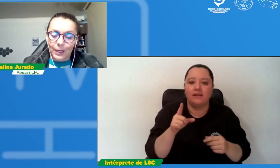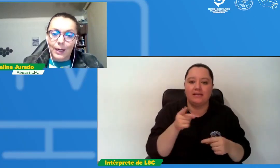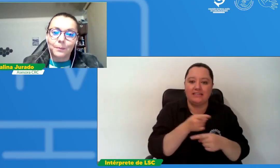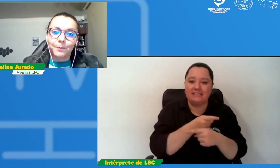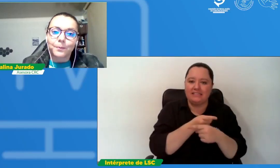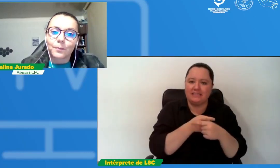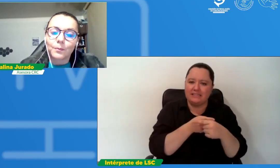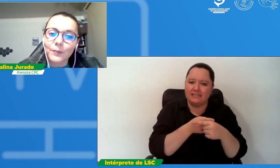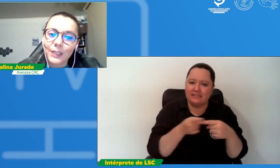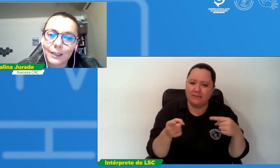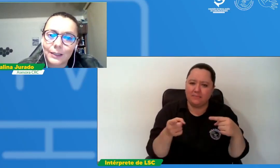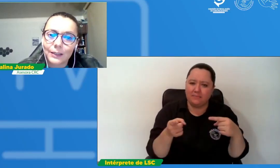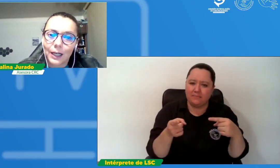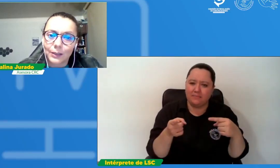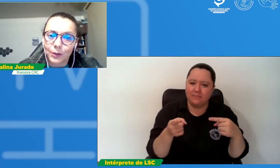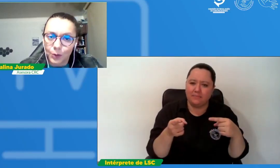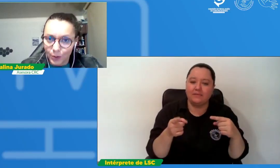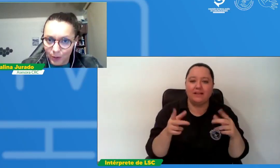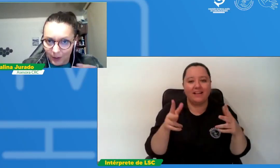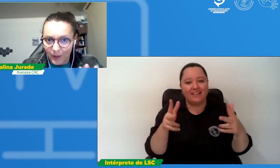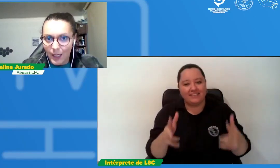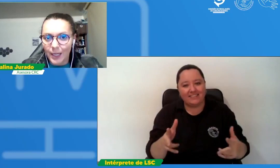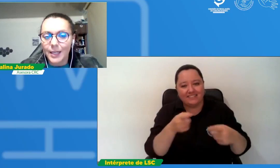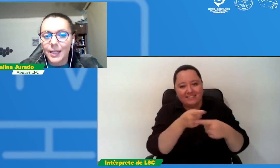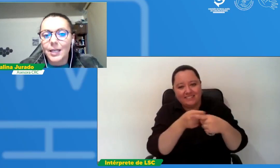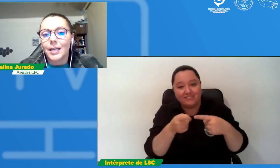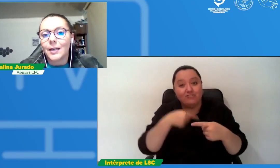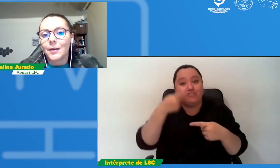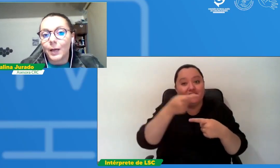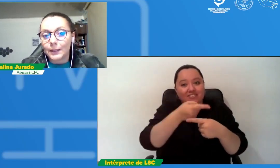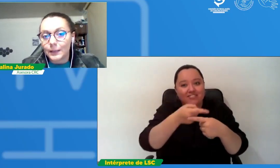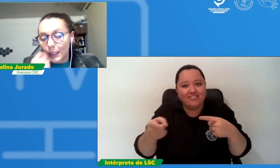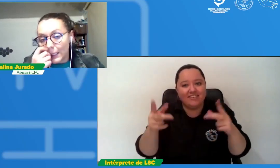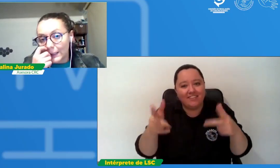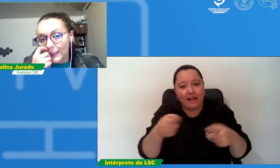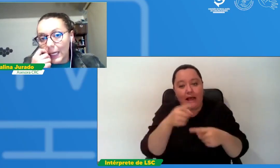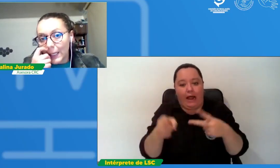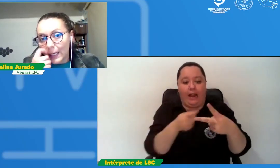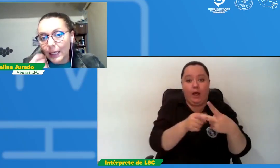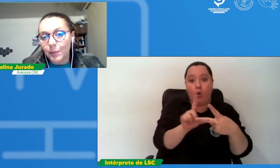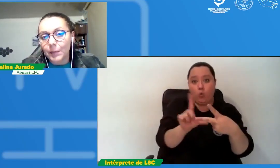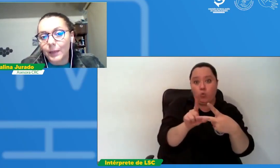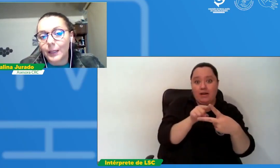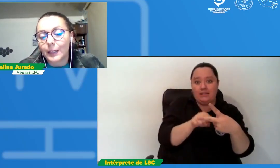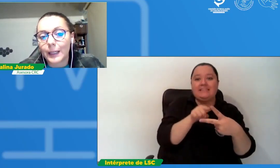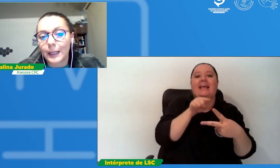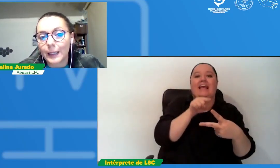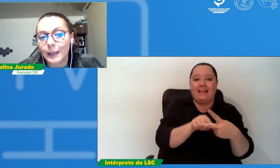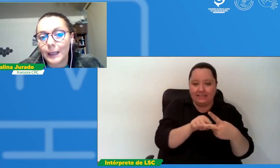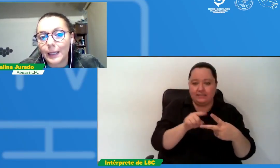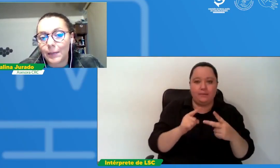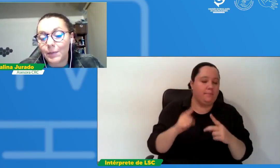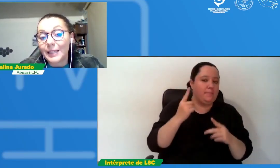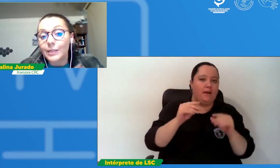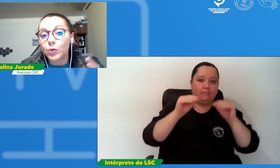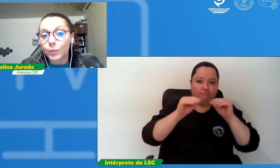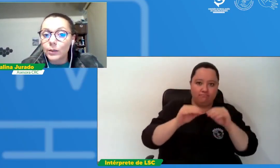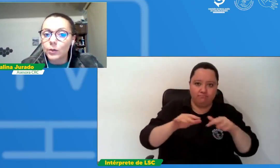de descanso que viene va a ser lanzada la primer el primer instrumento de